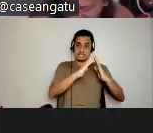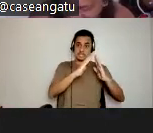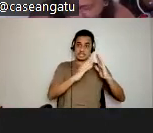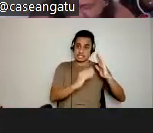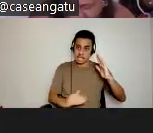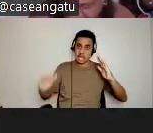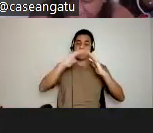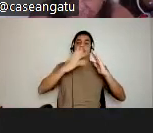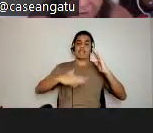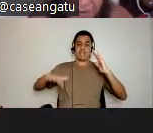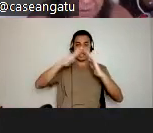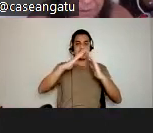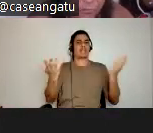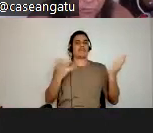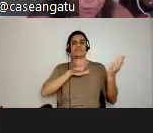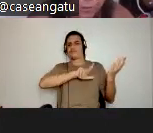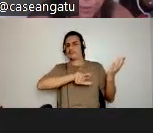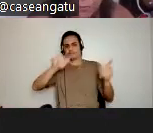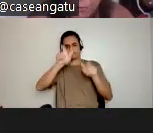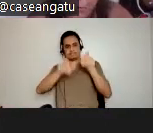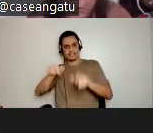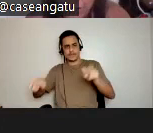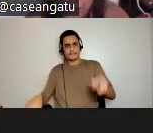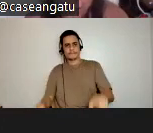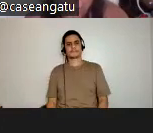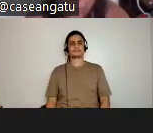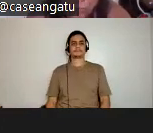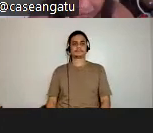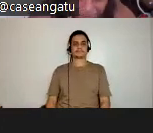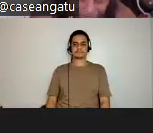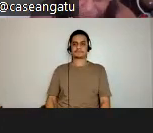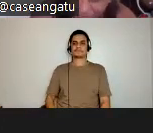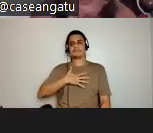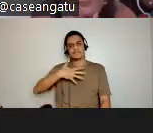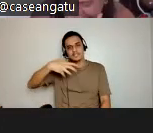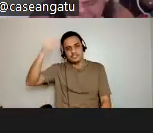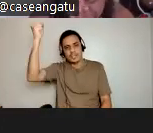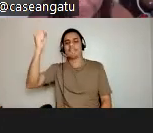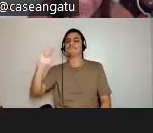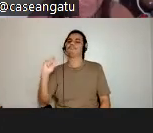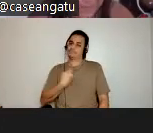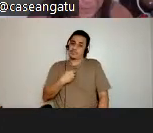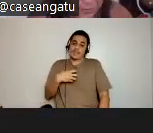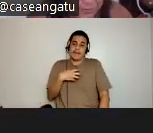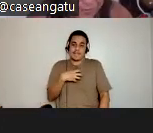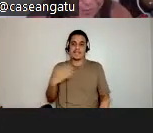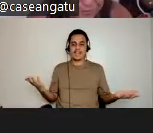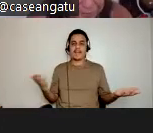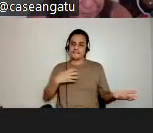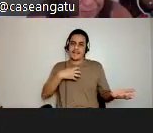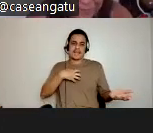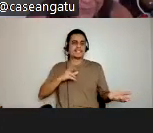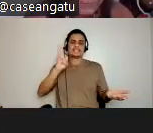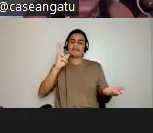amém? Axé, pra quem é do axé? Motumbá, o quearô, o guinê, o bultu, o doiá. Sou da Bahia, né? Lá na Bahia, se a gente não pedir essa